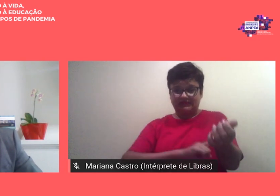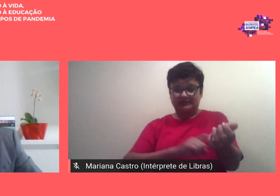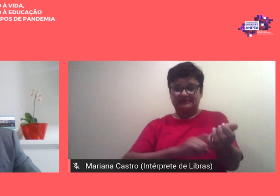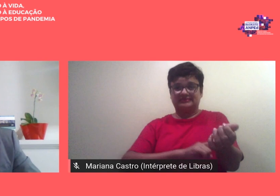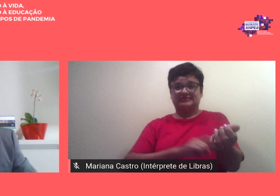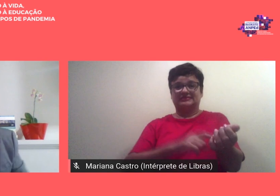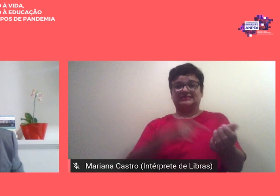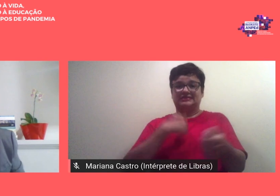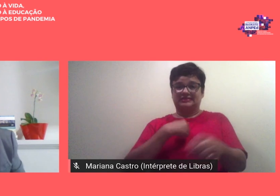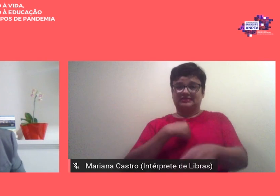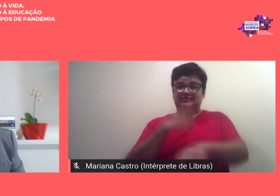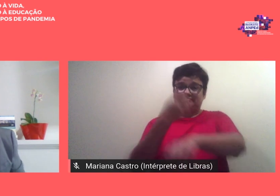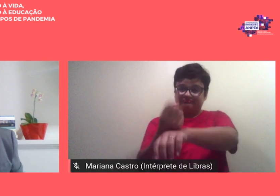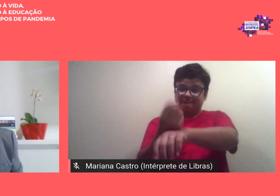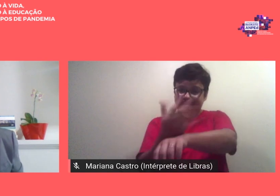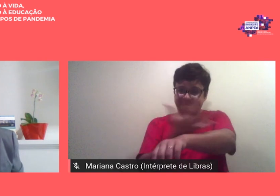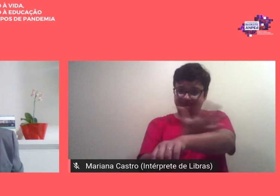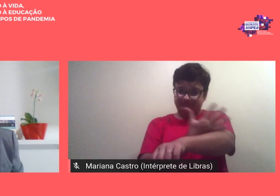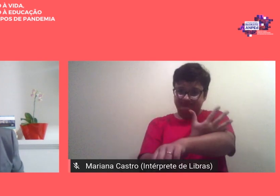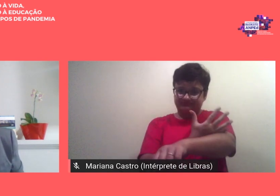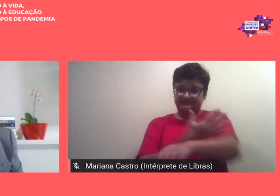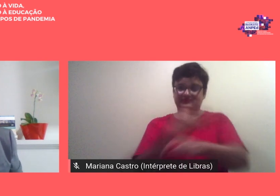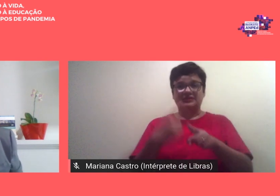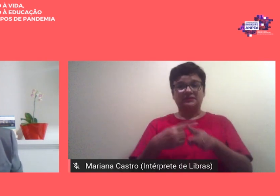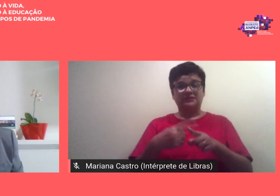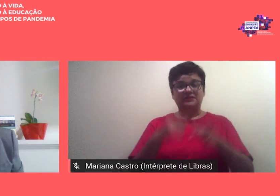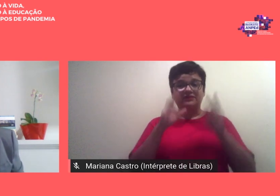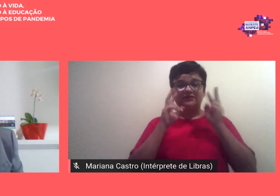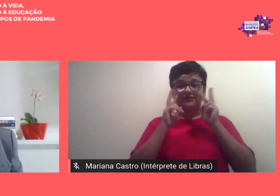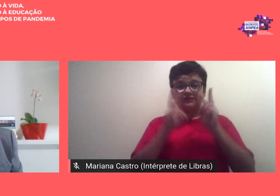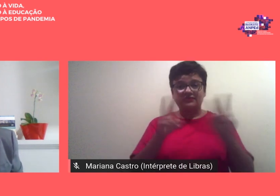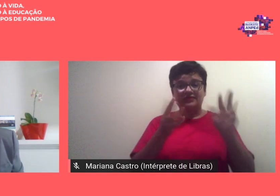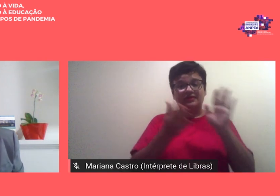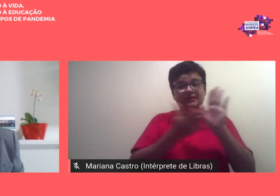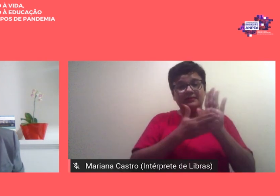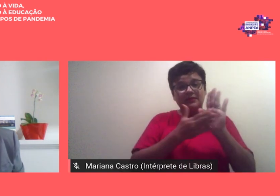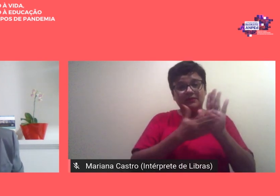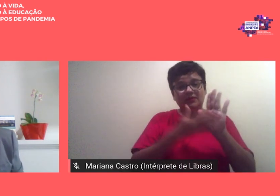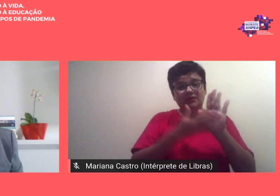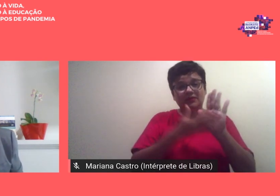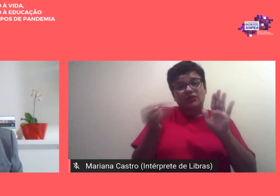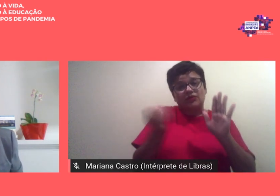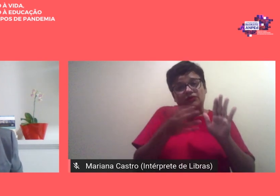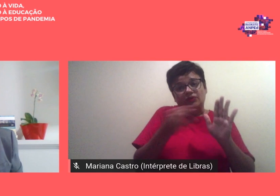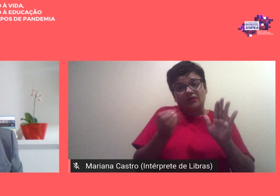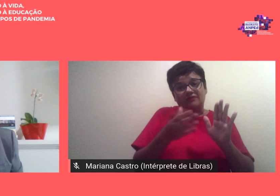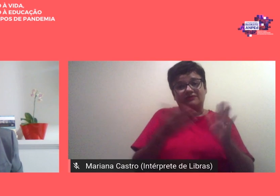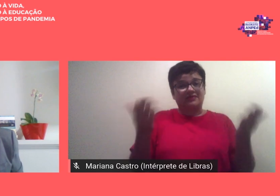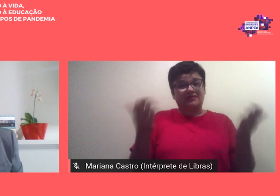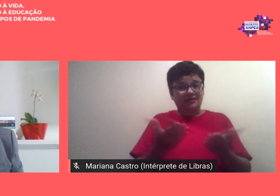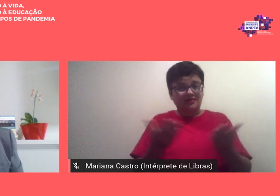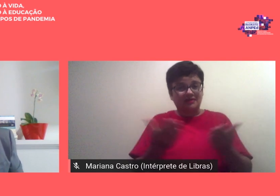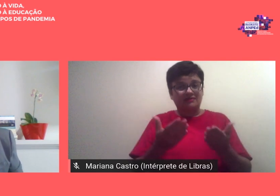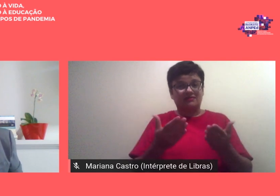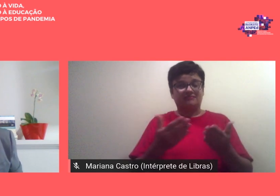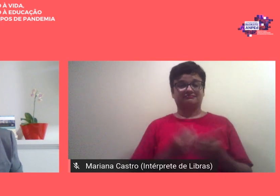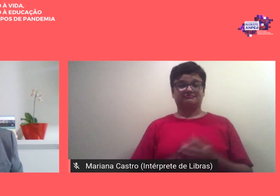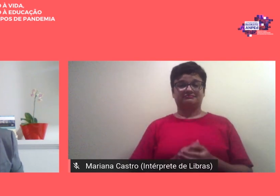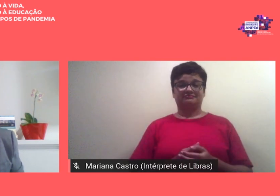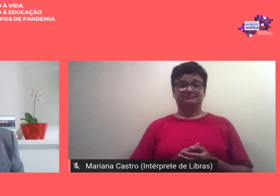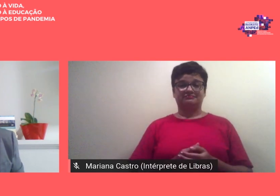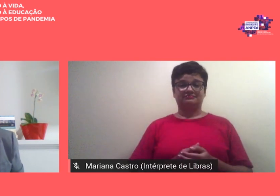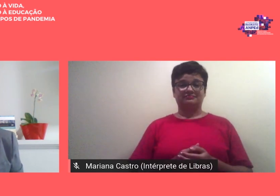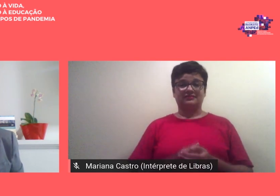emocionada por ver acontecer a proposta a proposta que vem sendo gestada numa